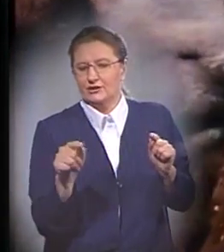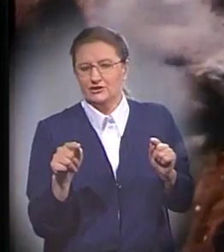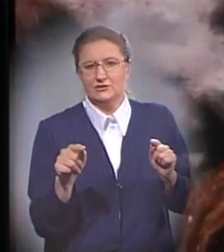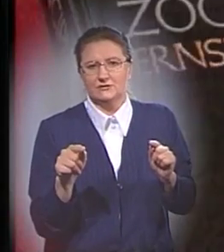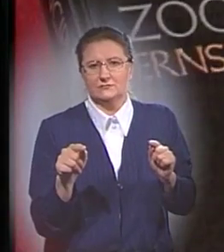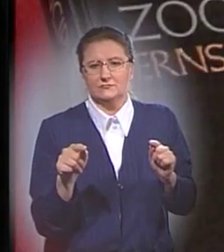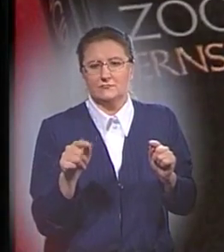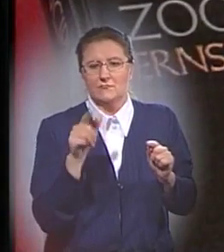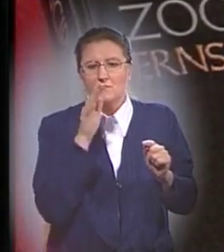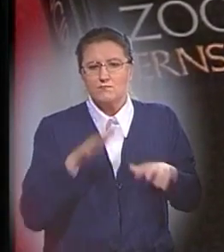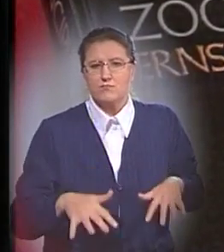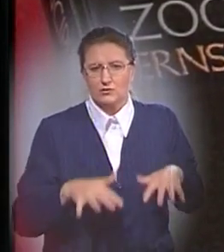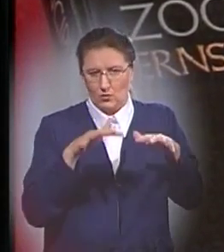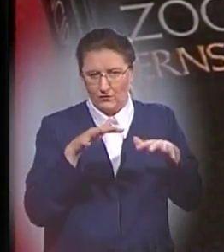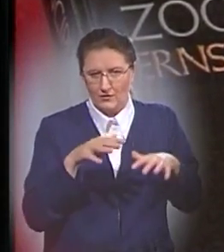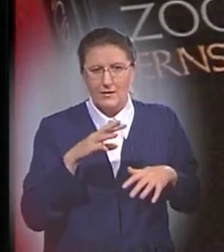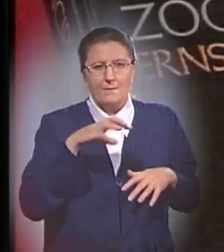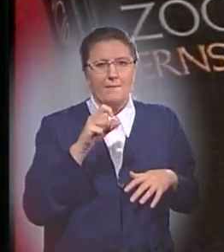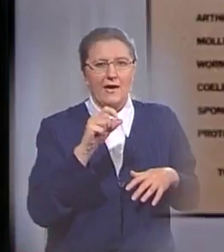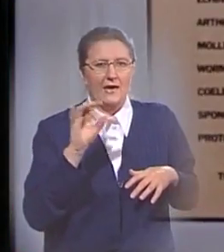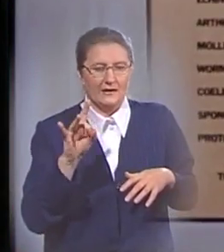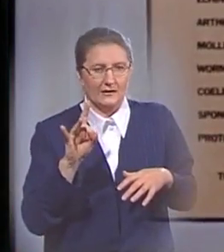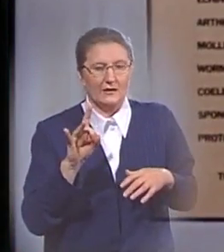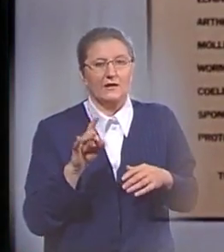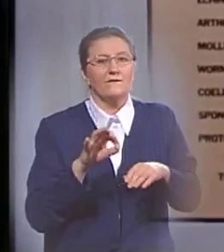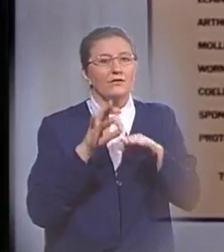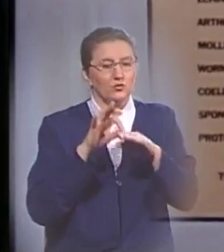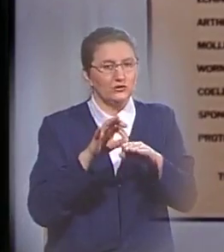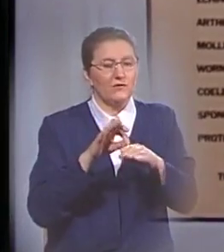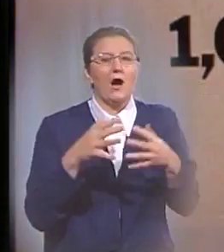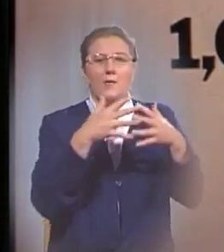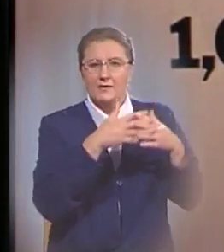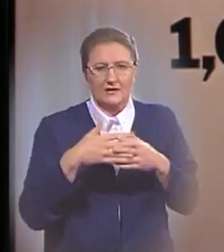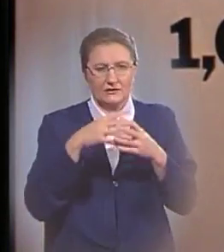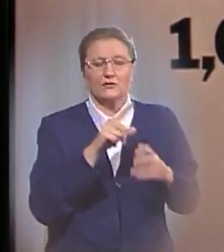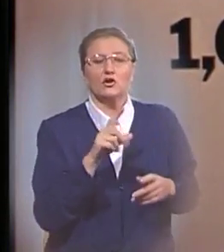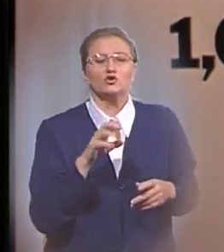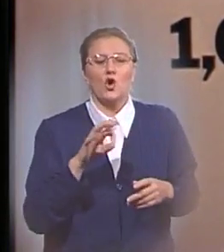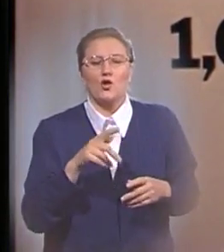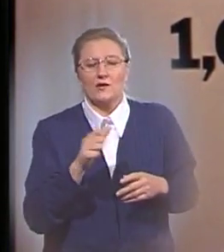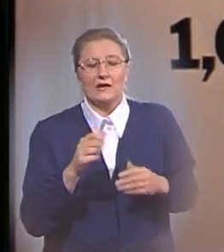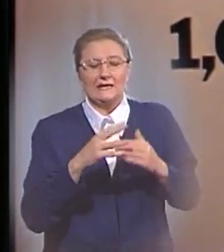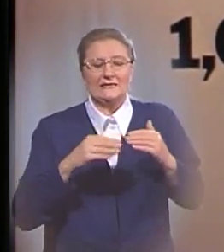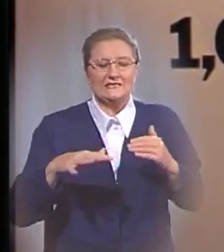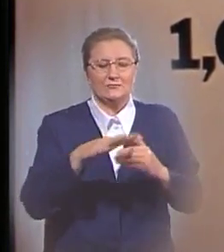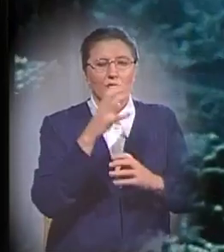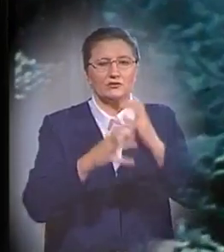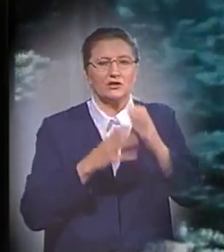По словам Эрнста Мейера, ведущего американского зоолога-систематика, на земном шаре существует более